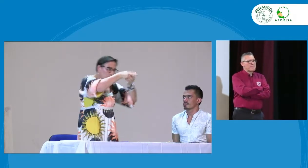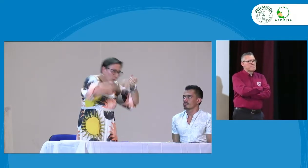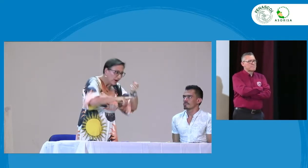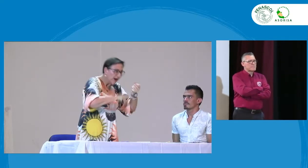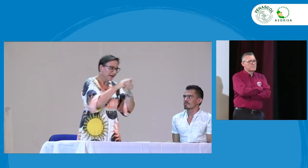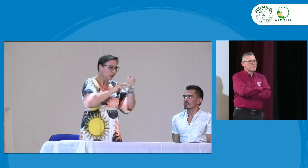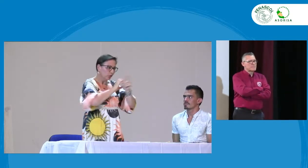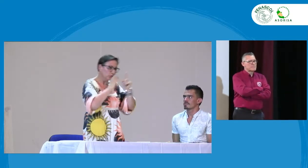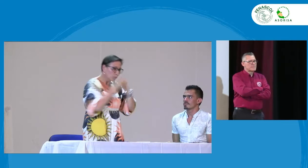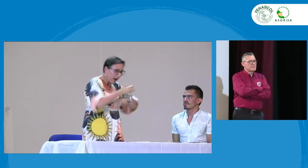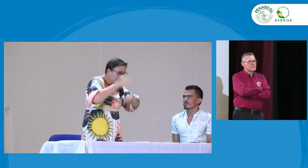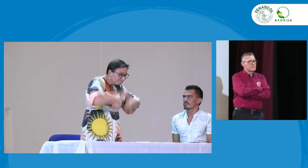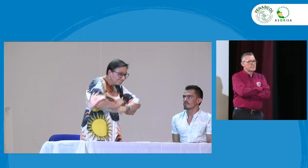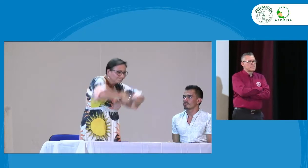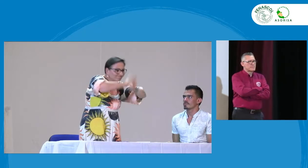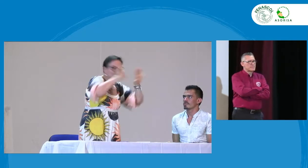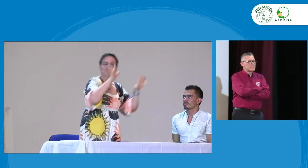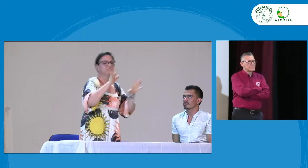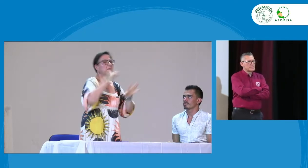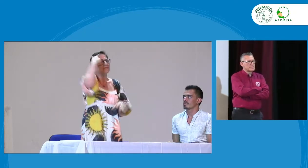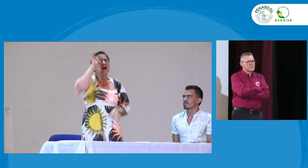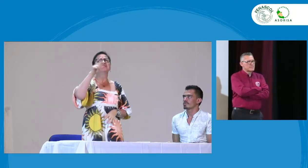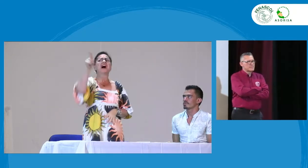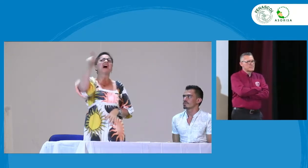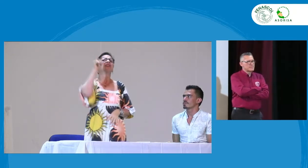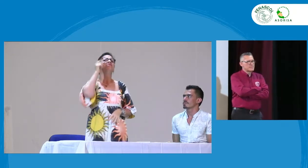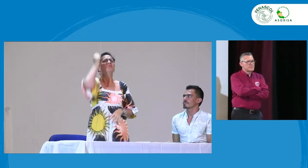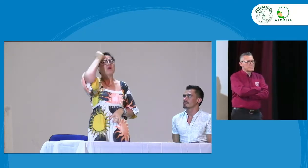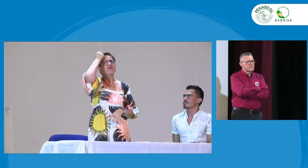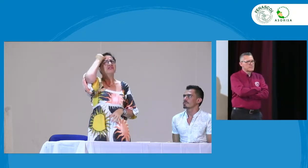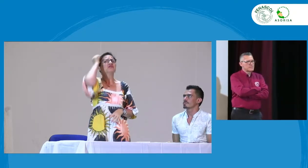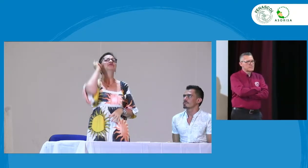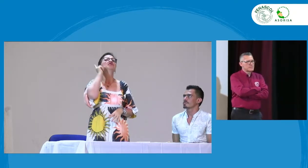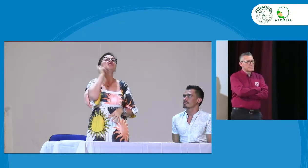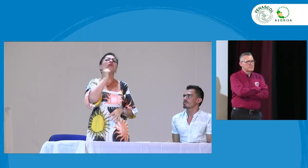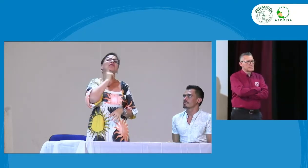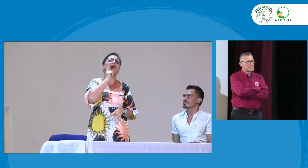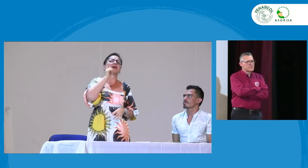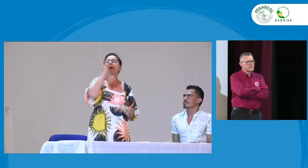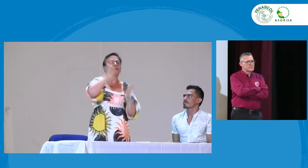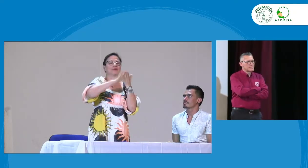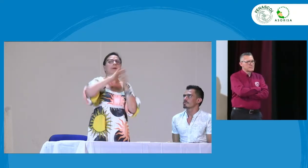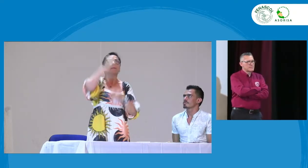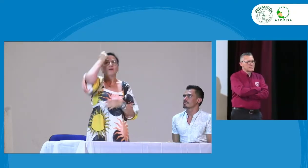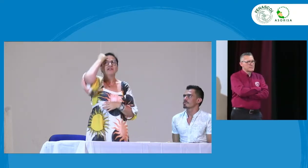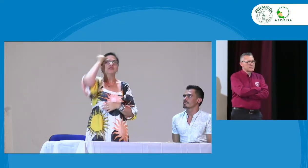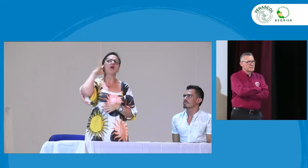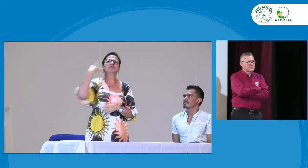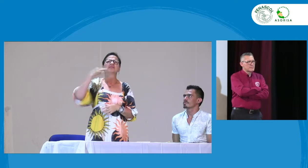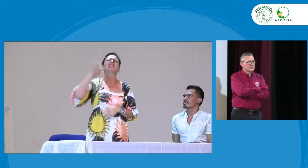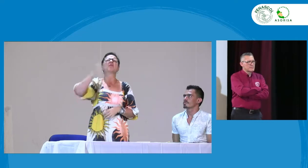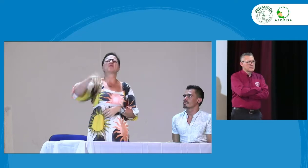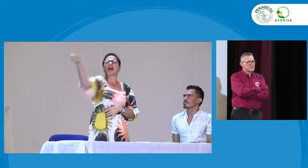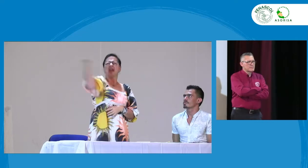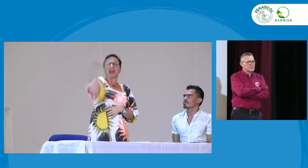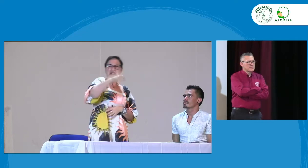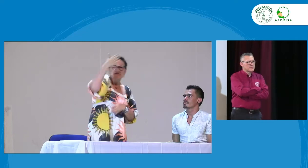el punto que tiene relación frente al modelo bilingüe bicultural, el docente bilingüe,